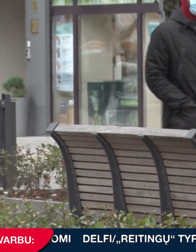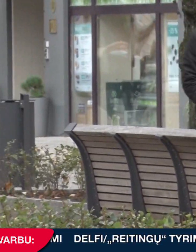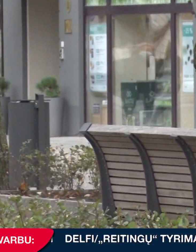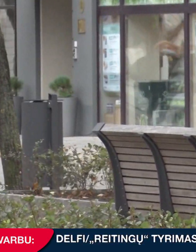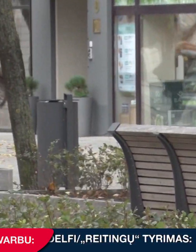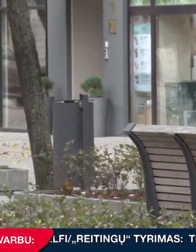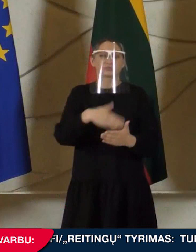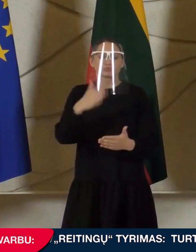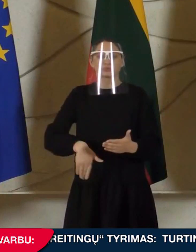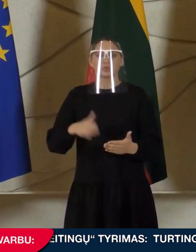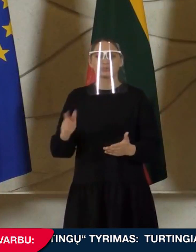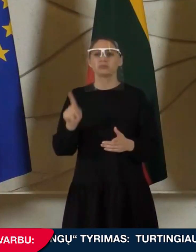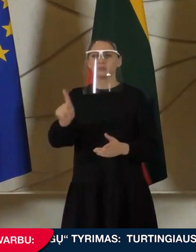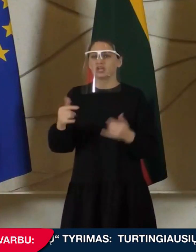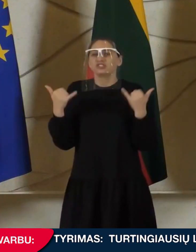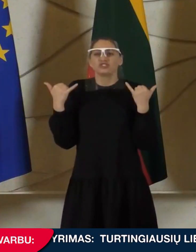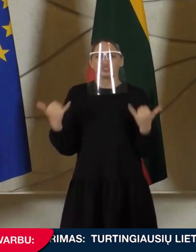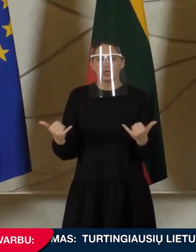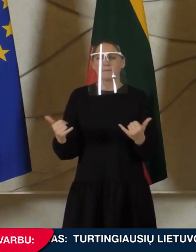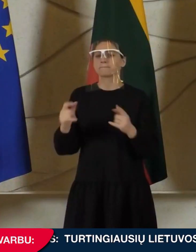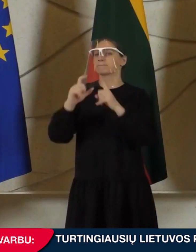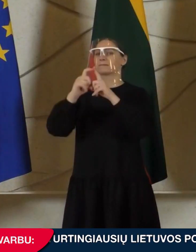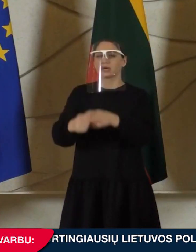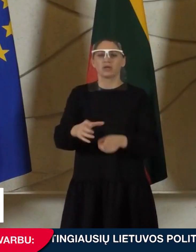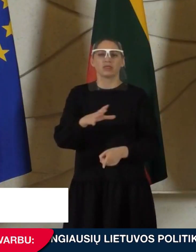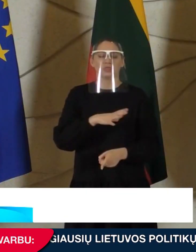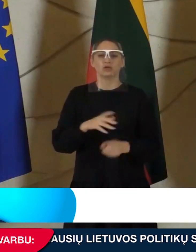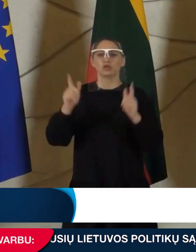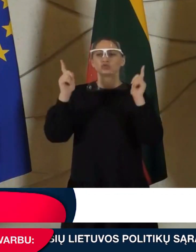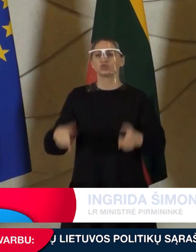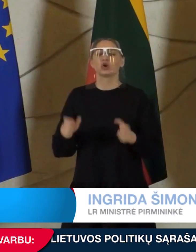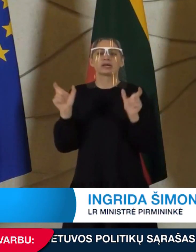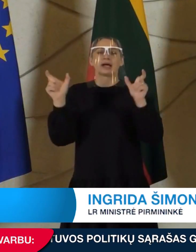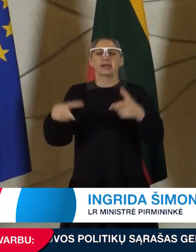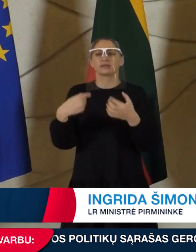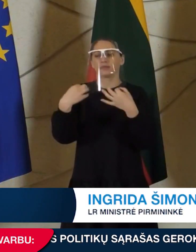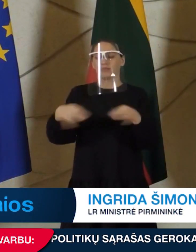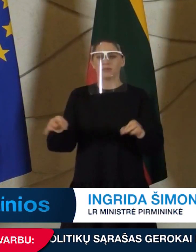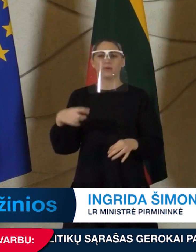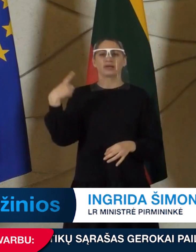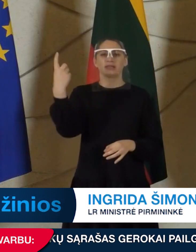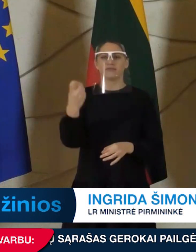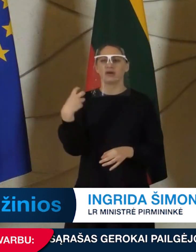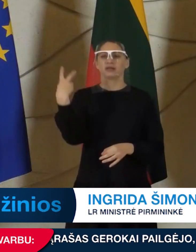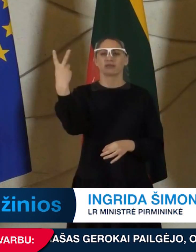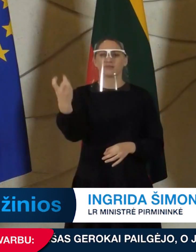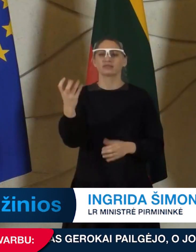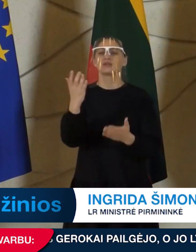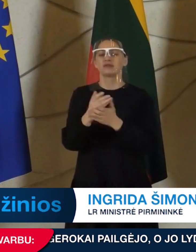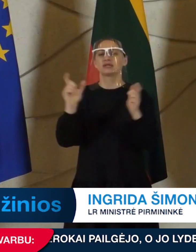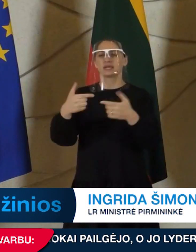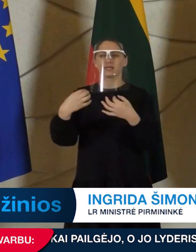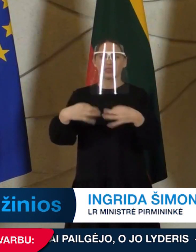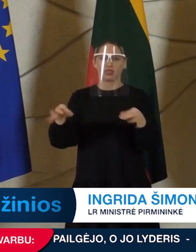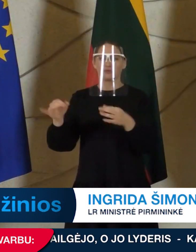sušvelnintos. Bet šiandien negaliu duoti pažado, kad jie tikrai gali būti atšaukti ir sumažinti per artimiausią savaitę, dvi savaitės ar